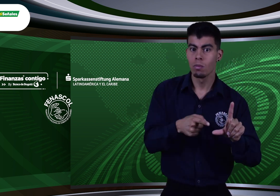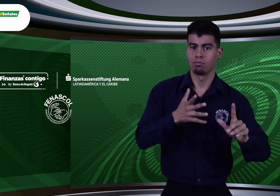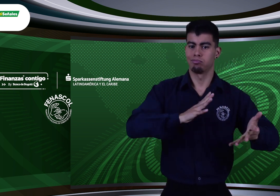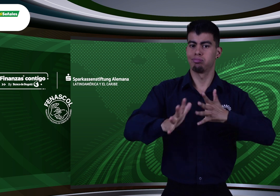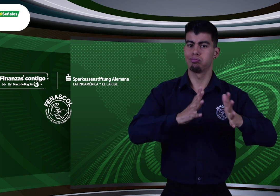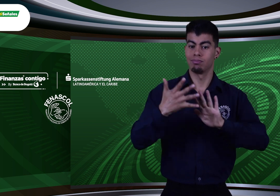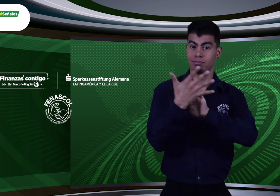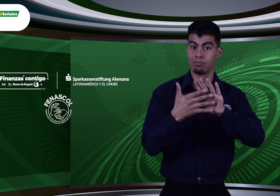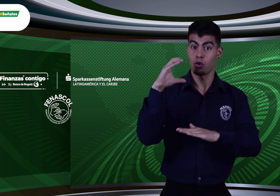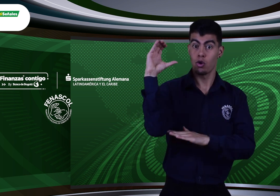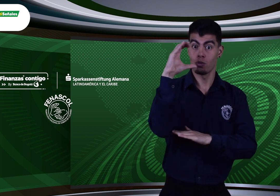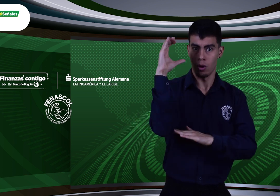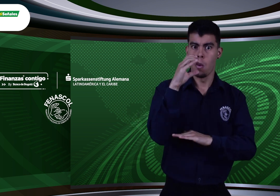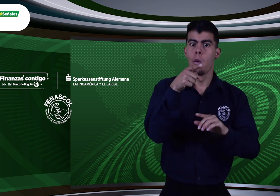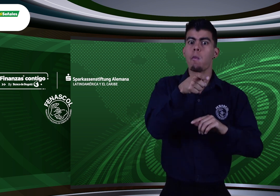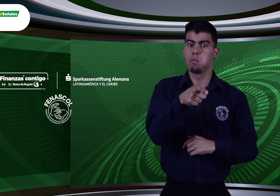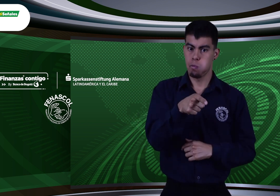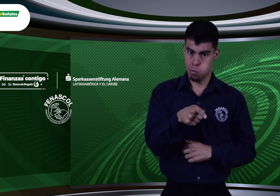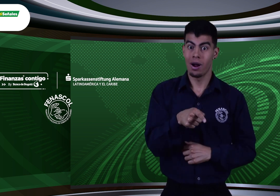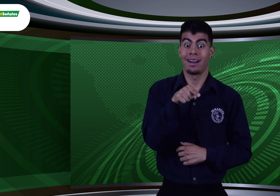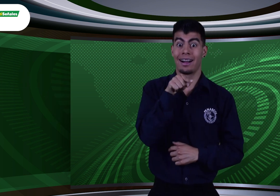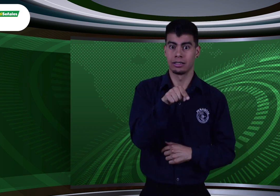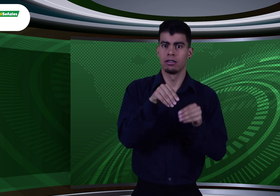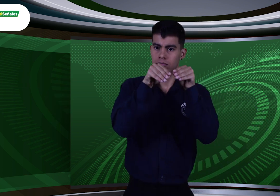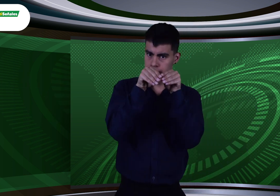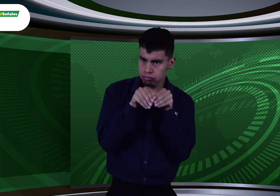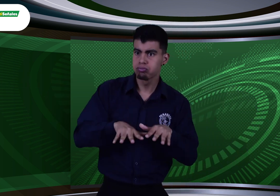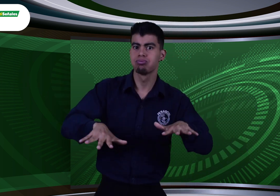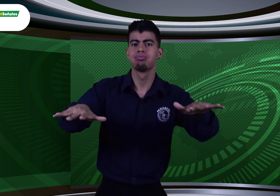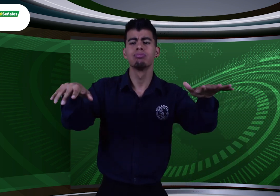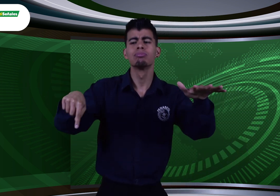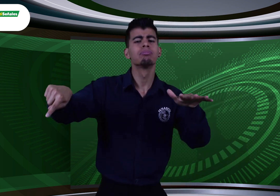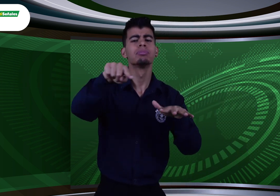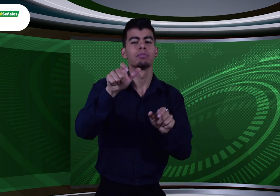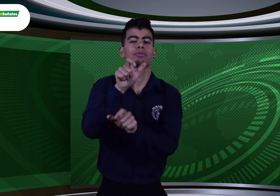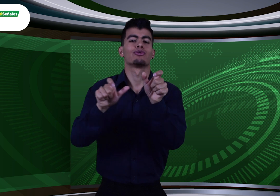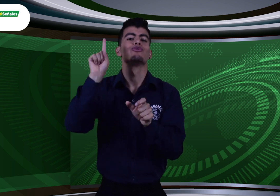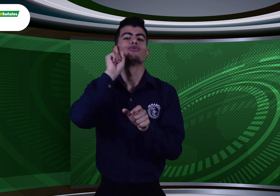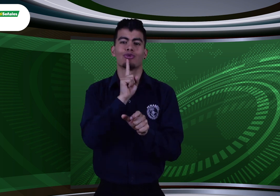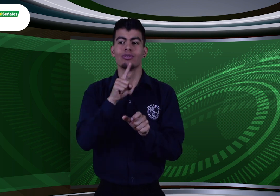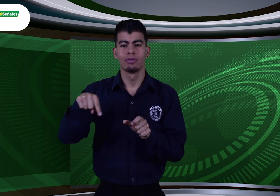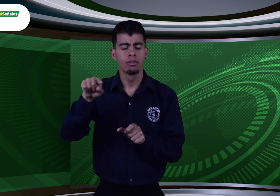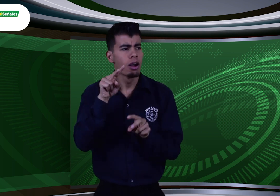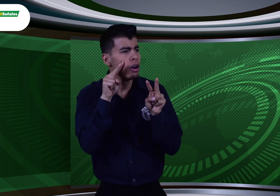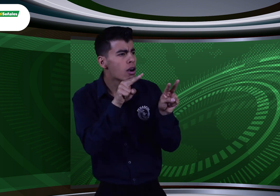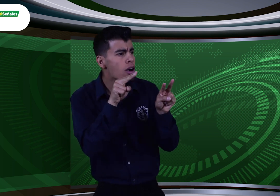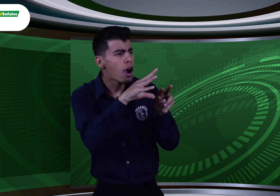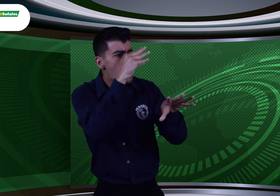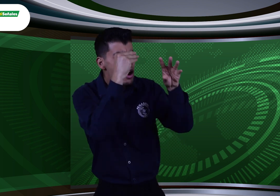los cuales fueron publicados para que las personas sordas puedan formarse sobre el tema,